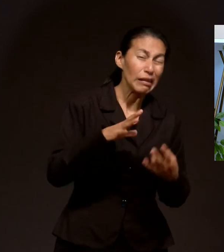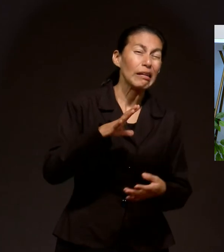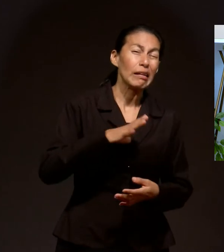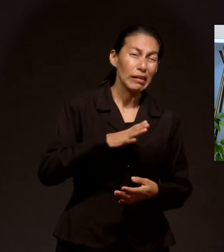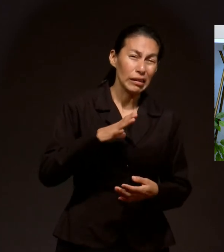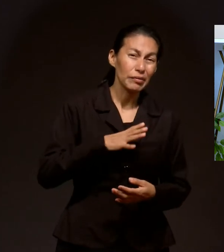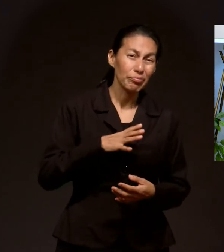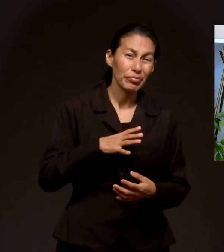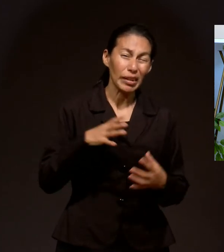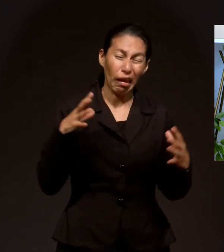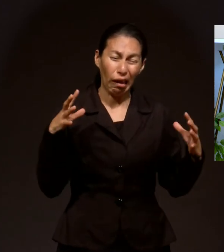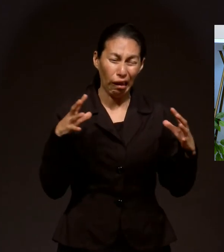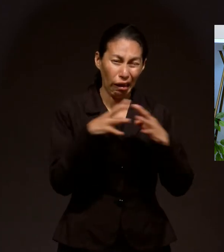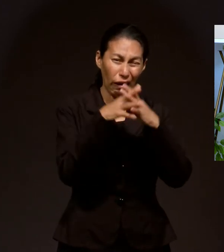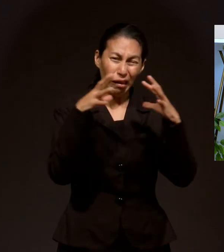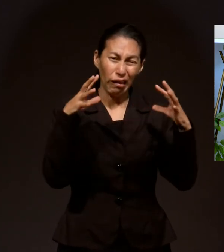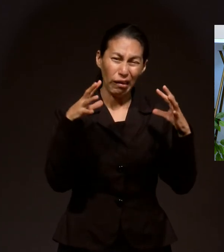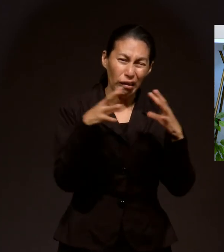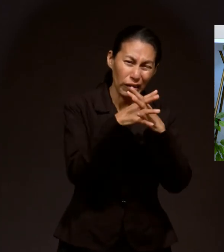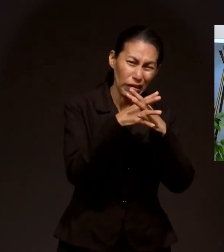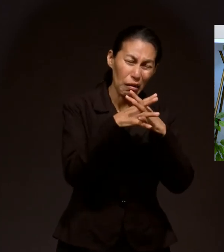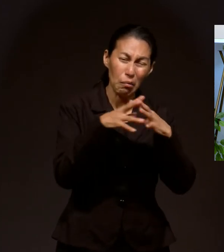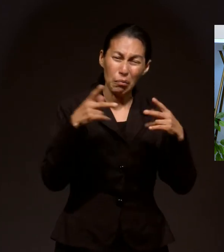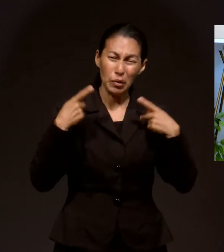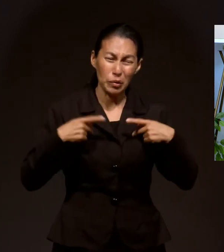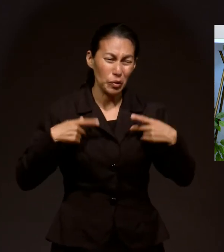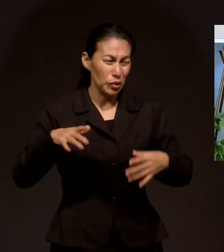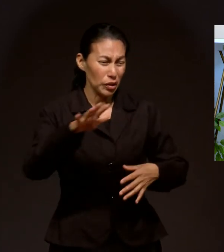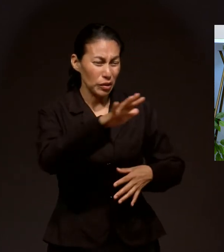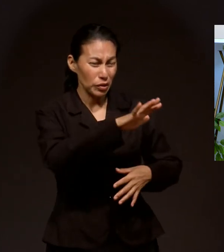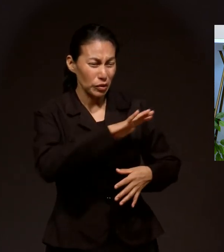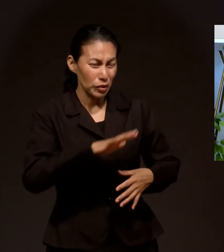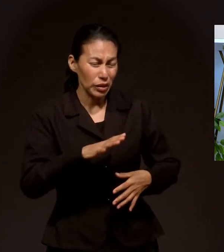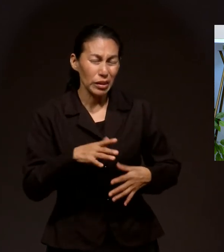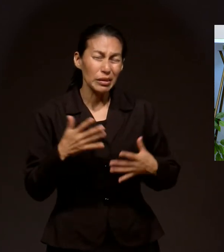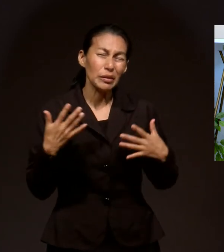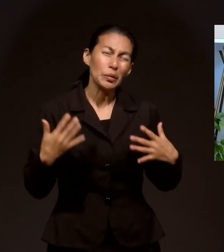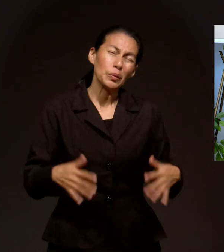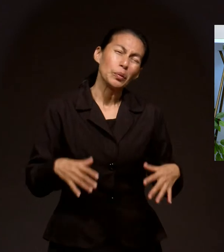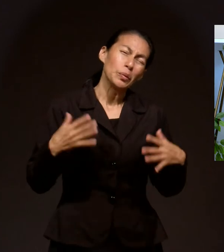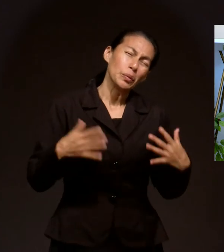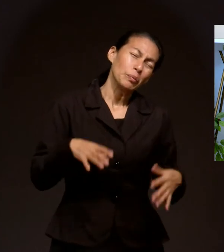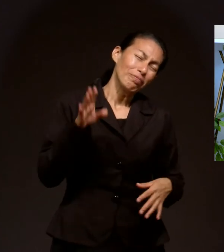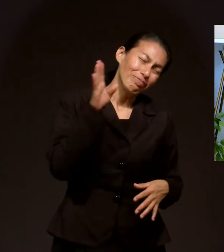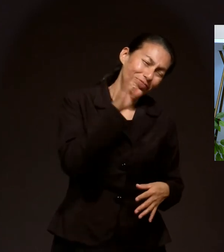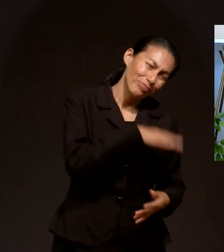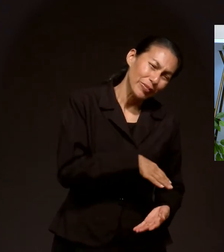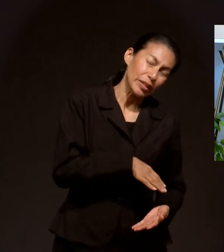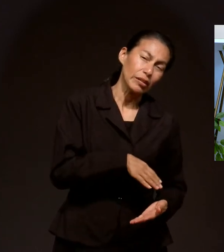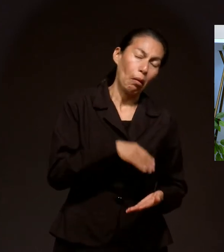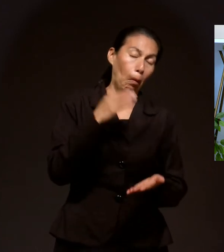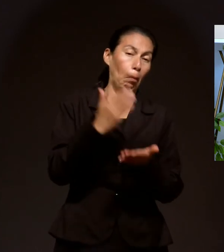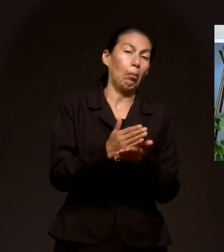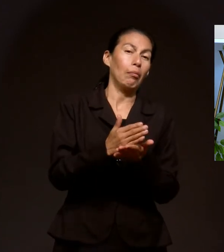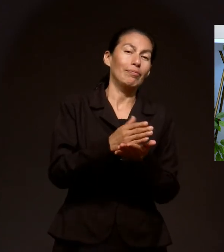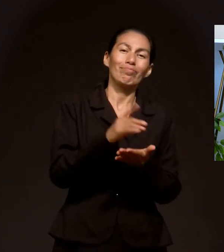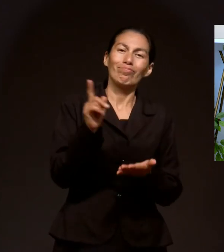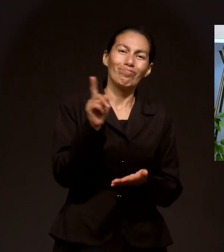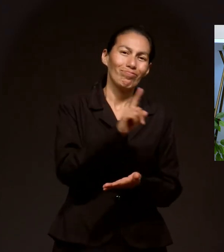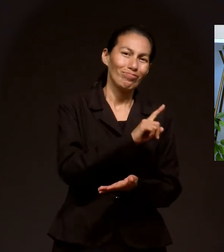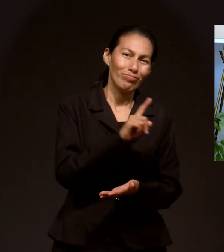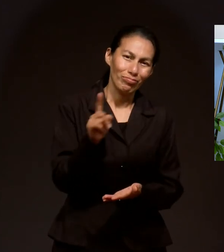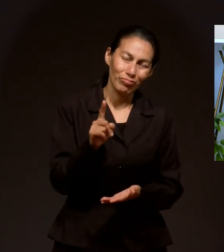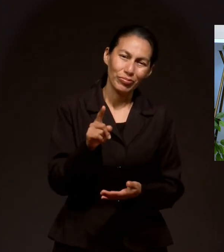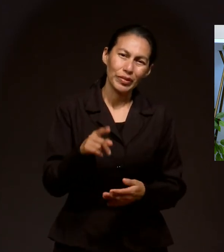necesidades. Una guerra que ha afectado a toda la humanidad, está afectando a toda la humanidad y no para.